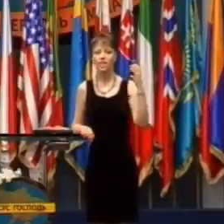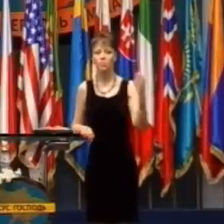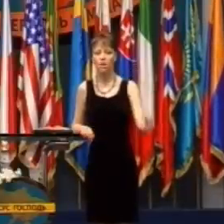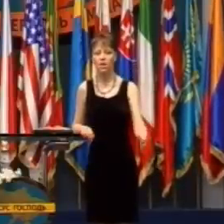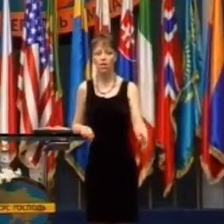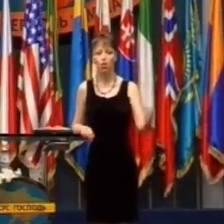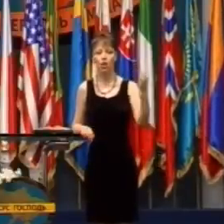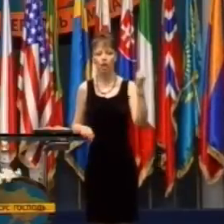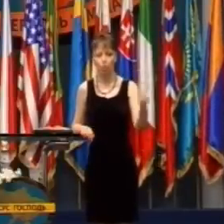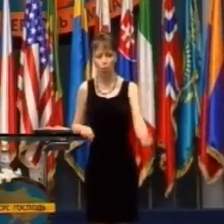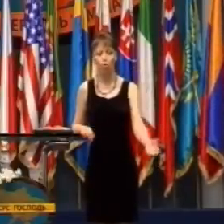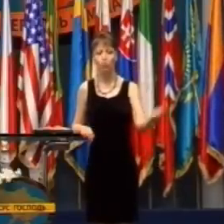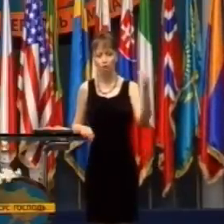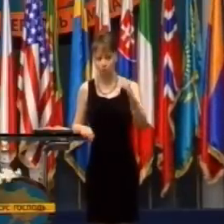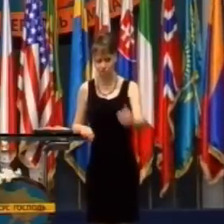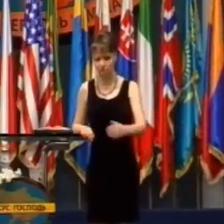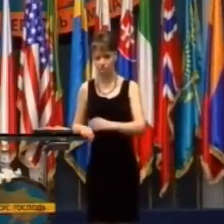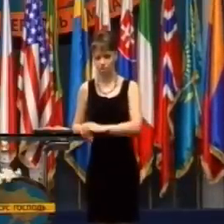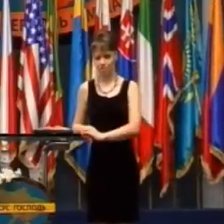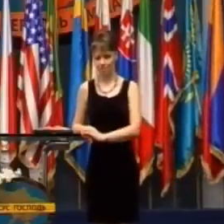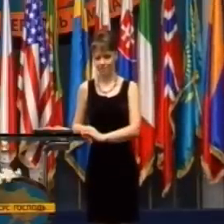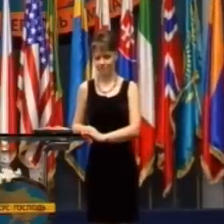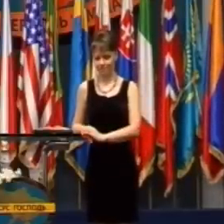Máš to, čomu veríš.